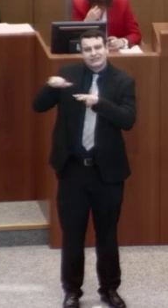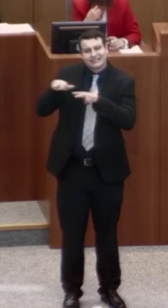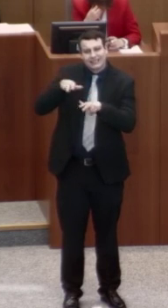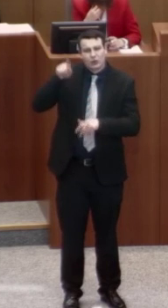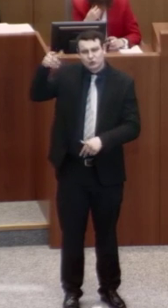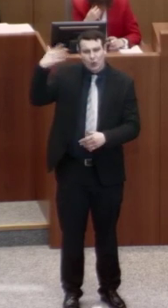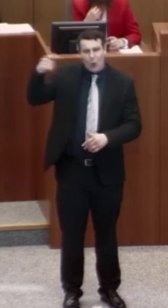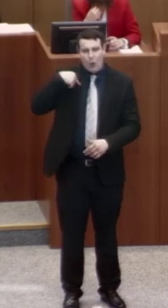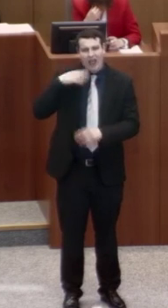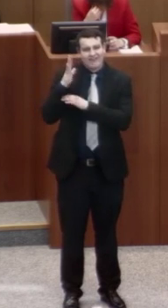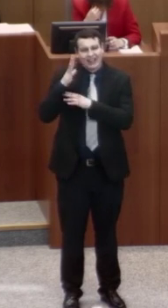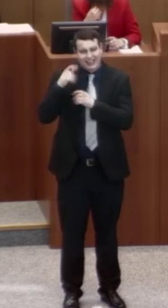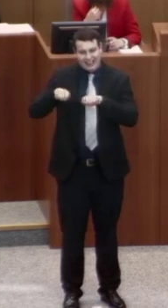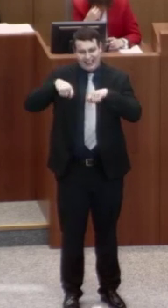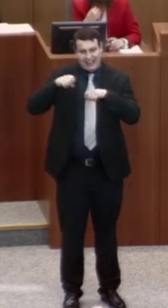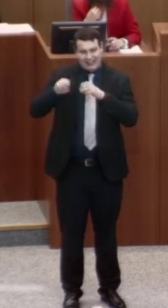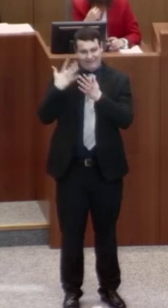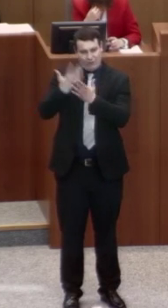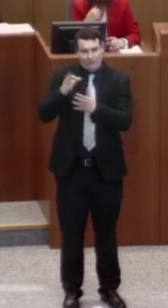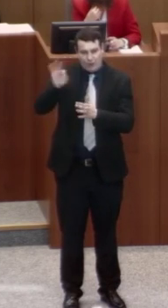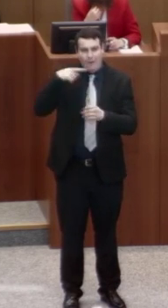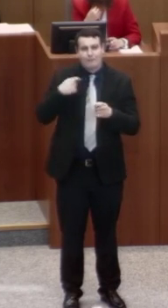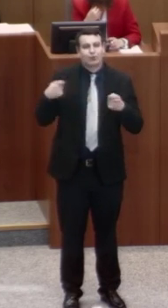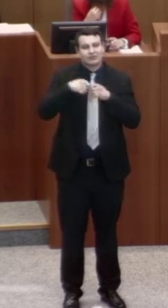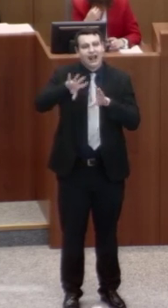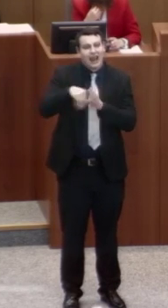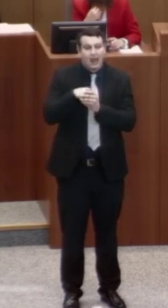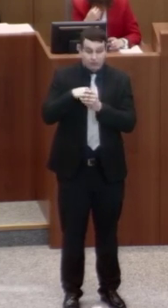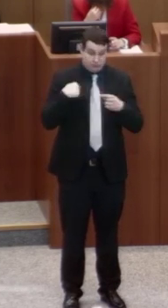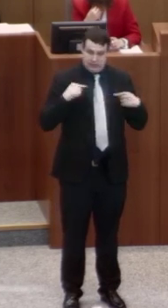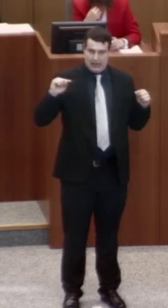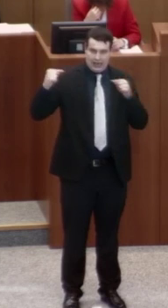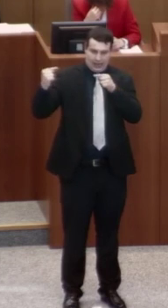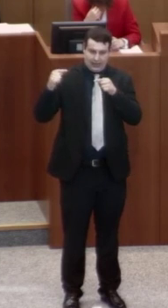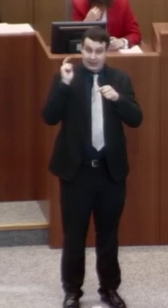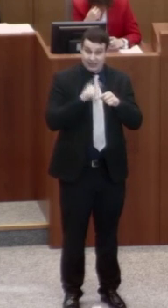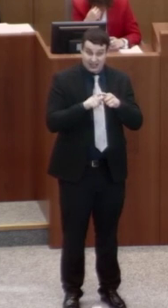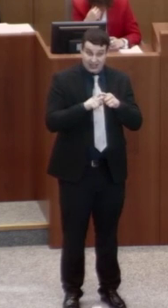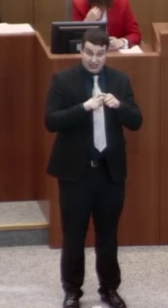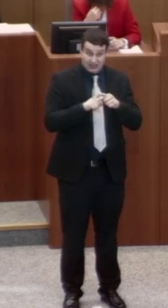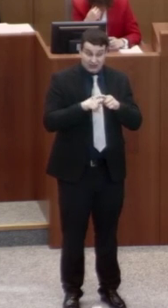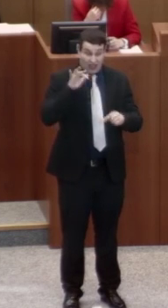Referentenentwurf zum Bundesteilhabegesetz plant. Die Große Koalition hat offenbar den Kreis der